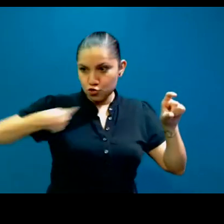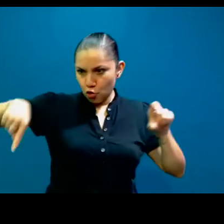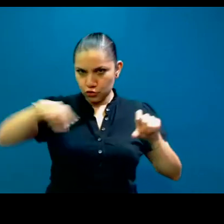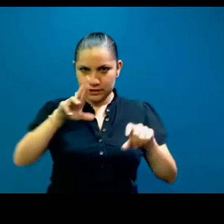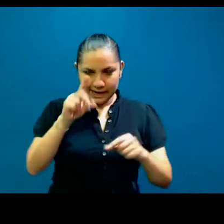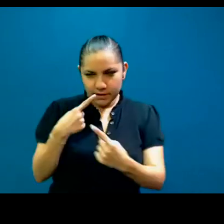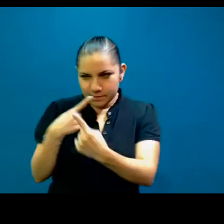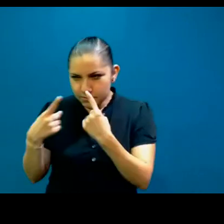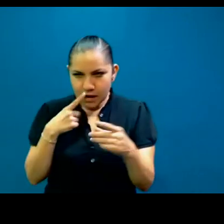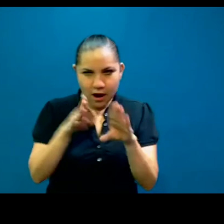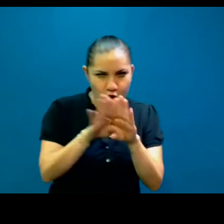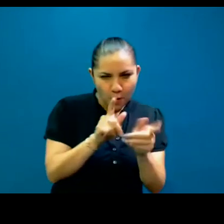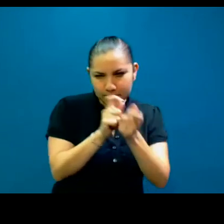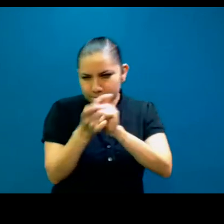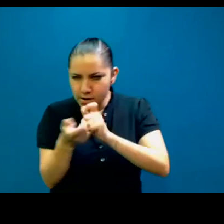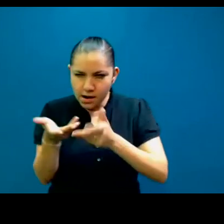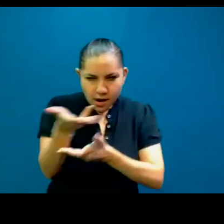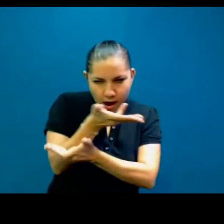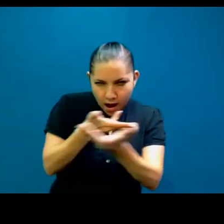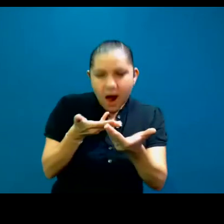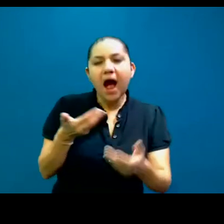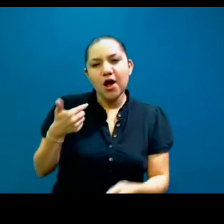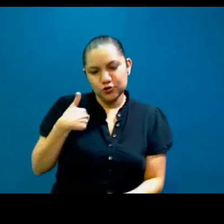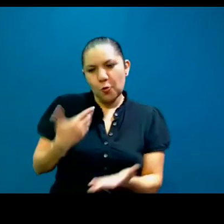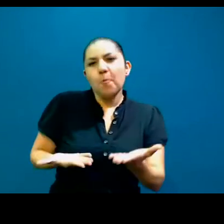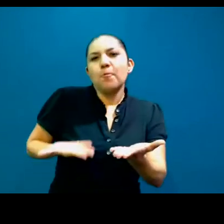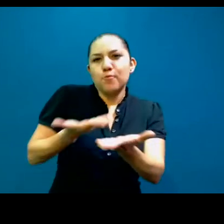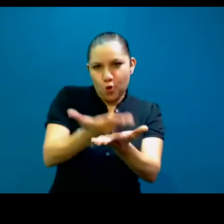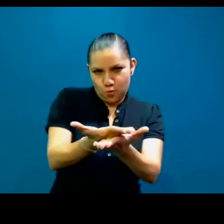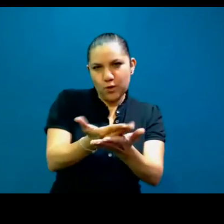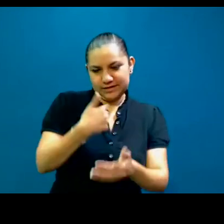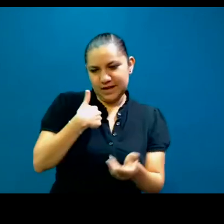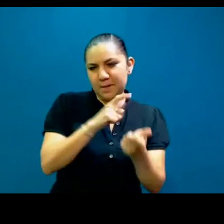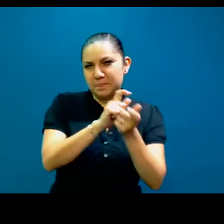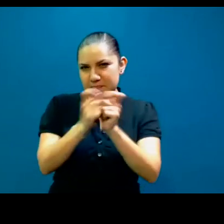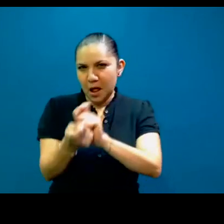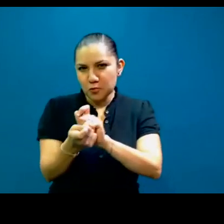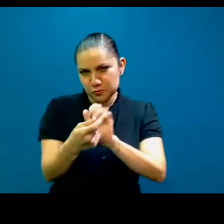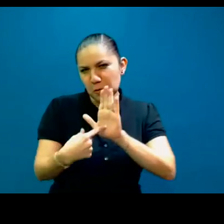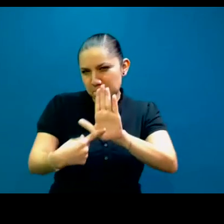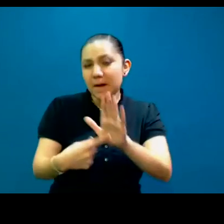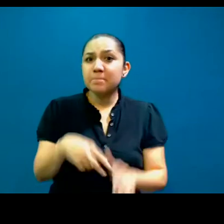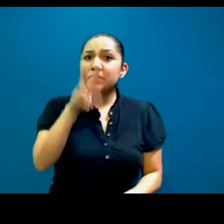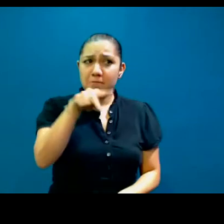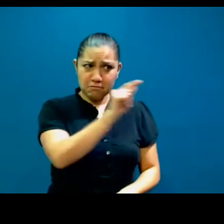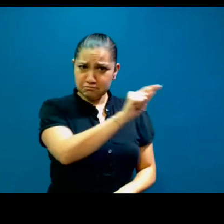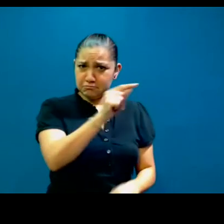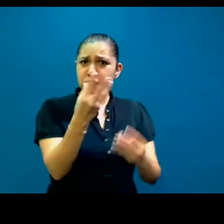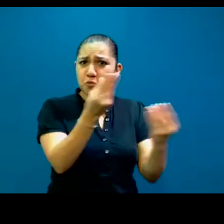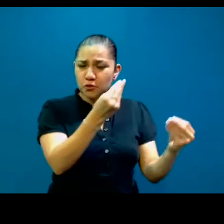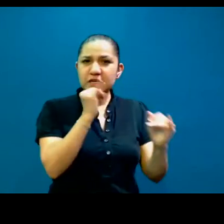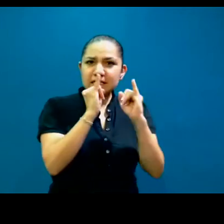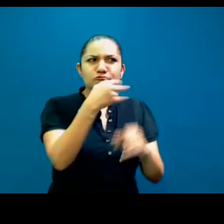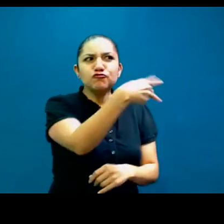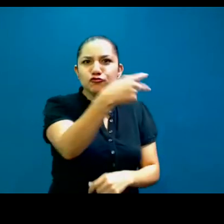reflexión y de traducción, y les regresamos una propuesta de traducción. Tuvimos muy buena respuesta, porque muchos intérpretes nos mandaron sus propuestas de